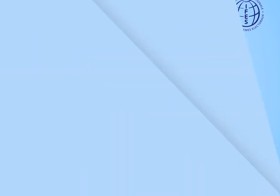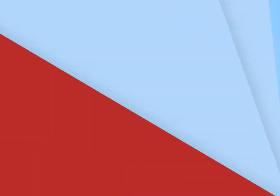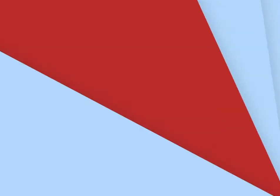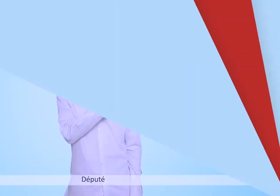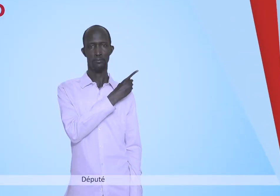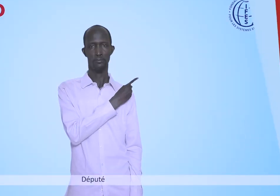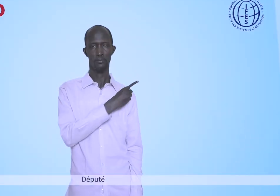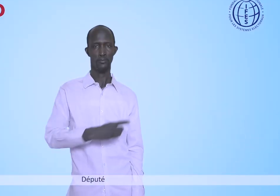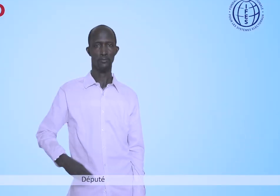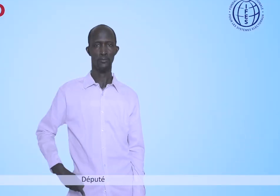Député